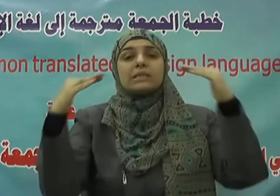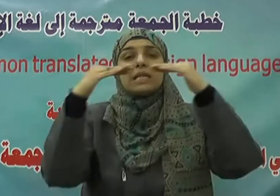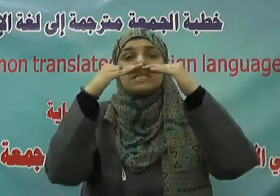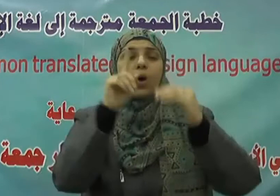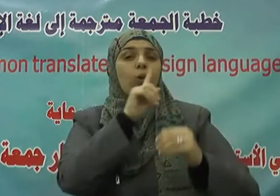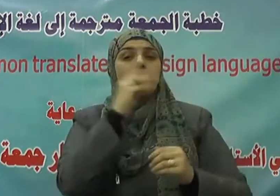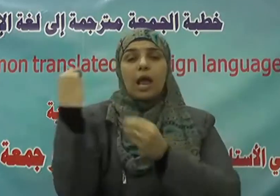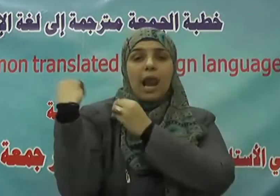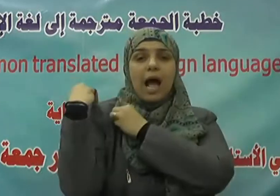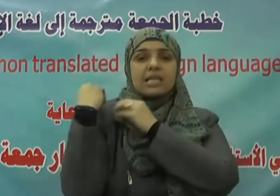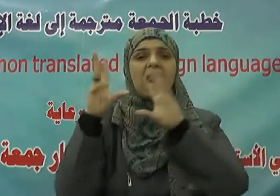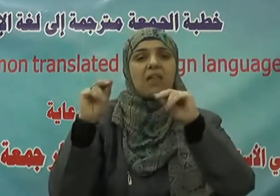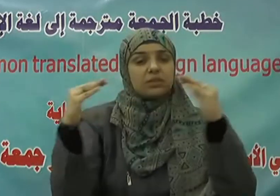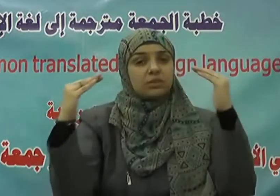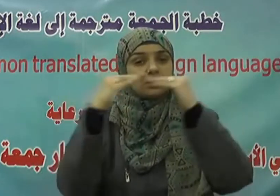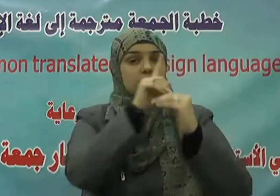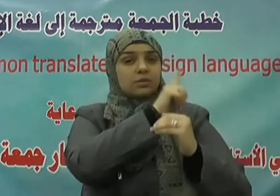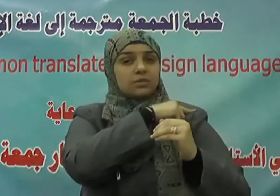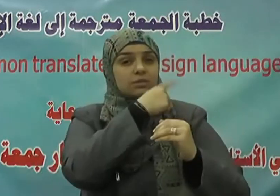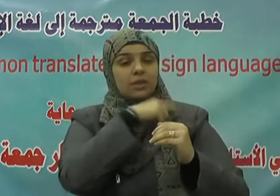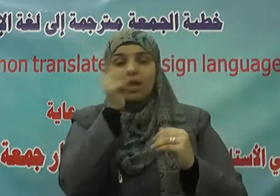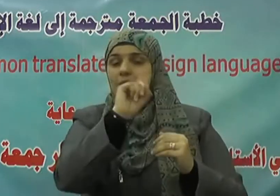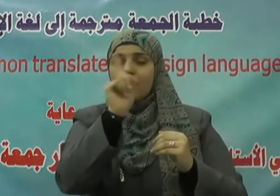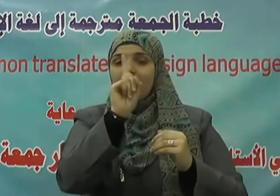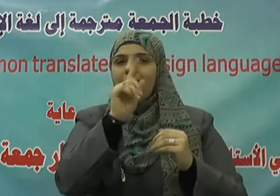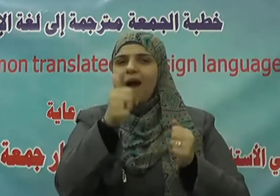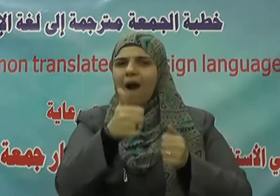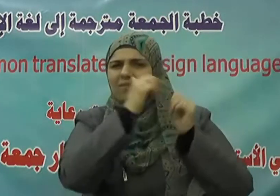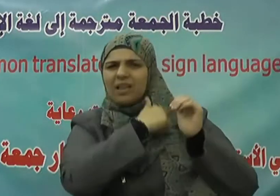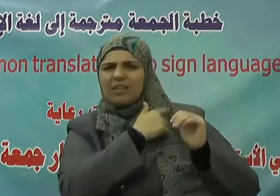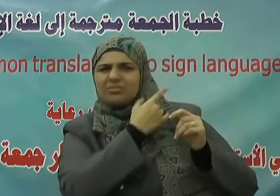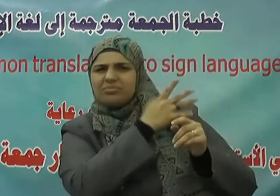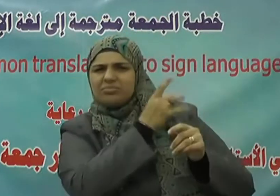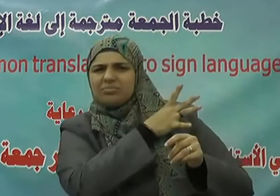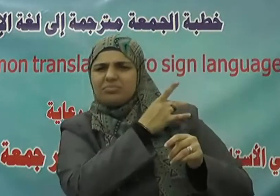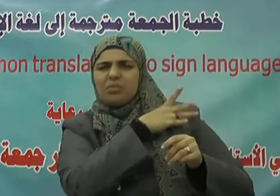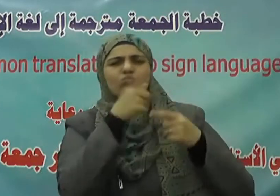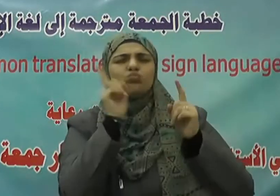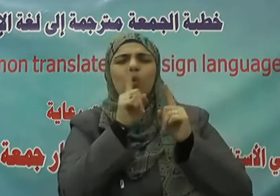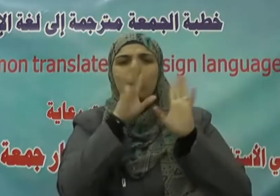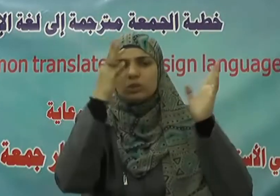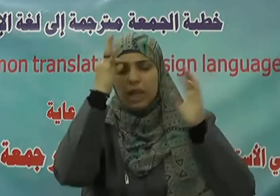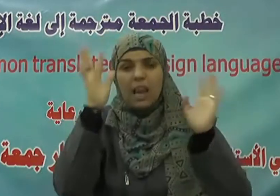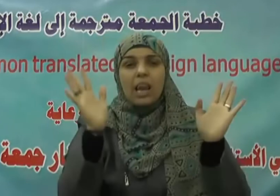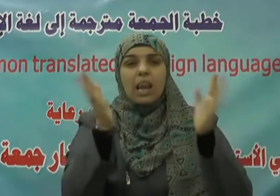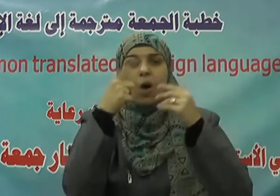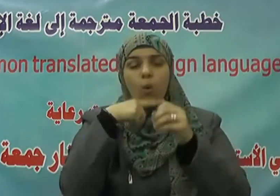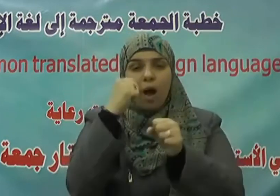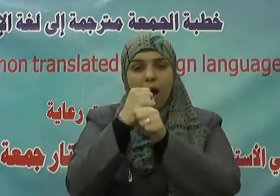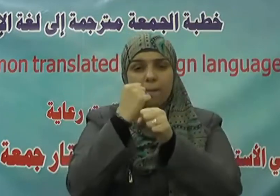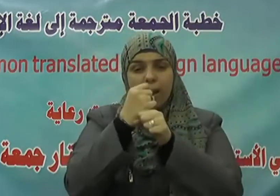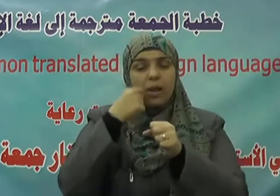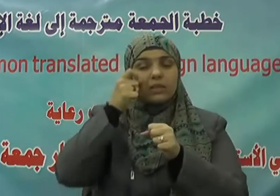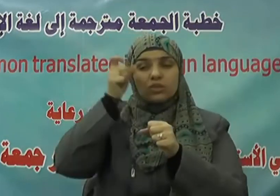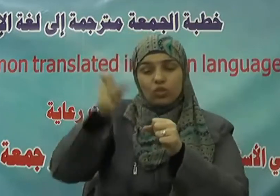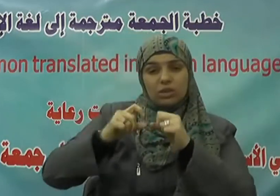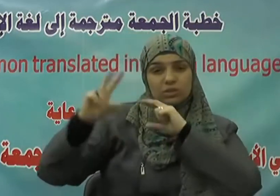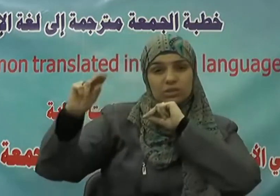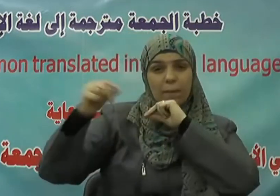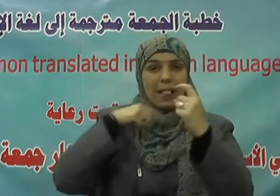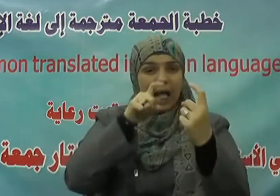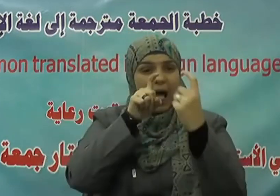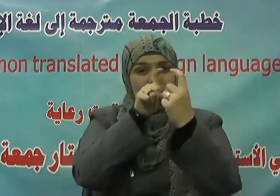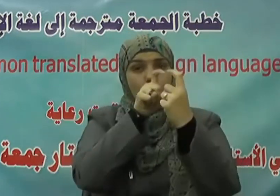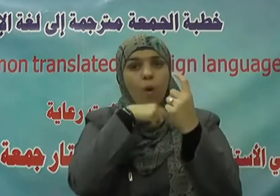السيئة تدفع بالتي هي أحسن فإذا الذي بينك وبينه عداوة